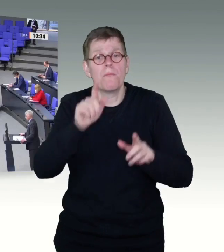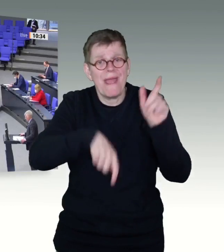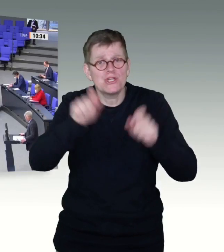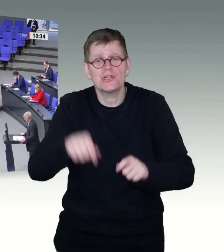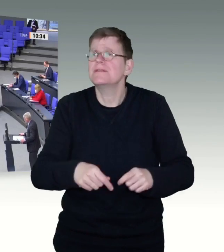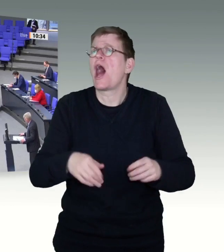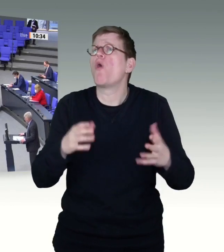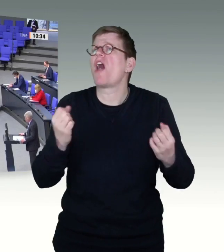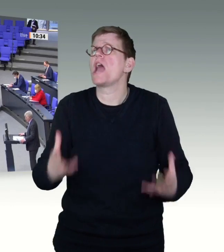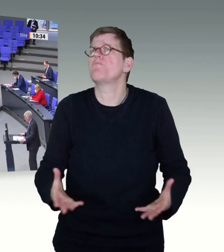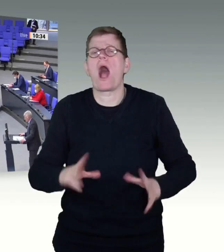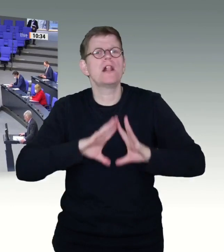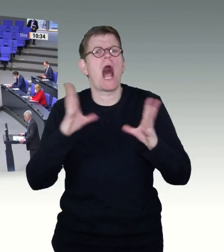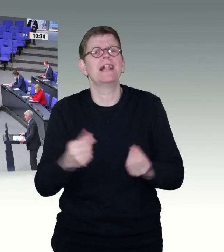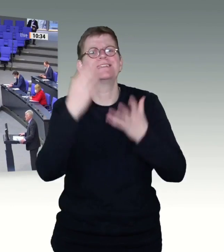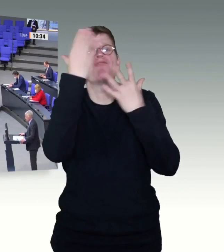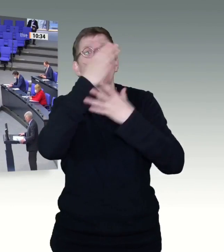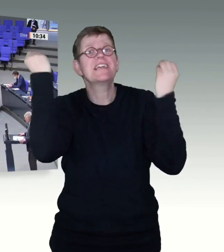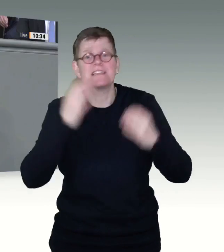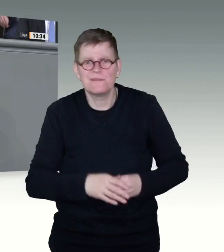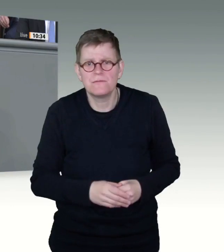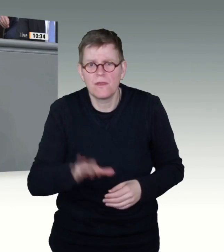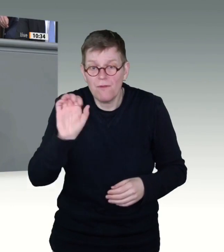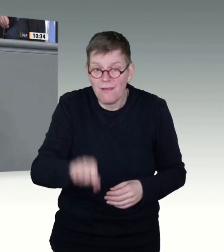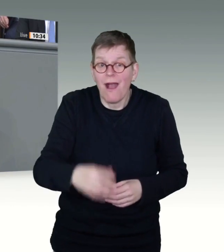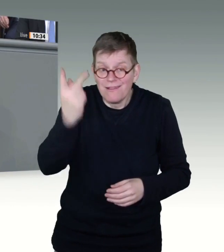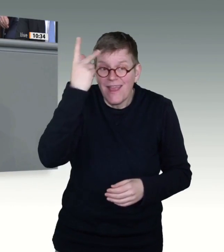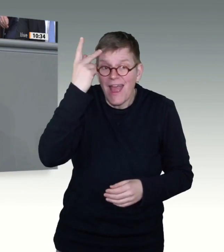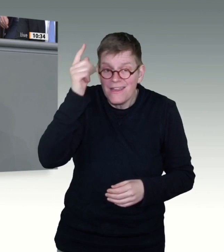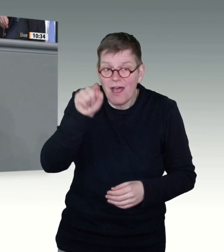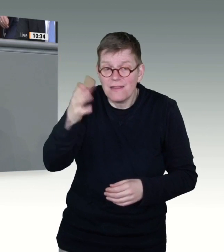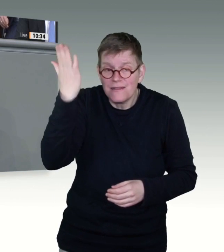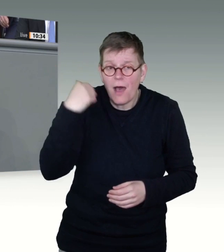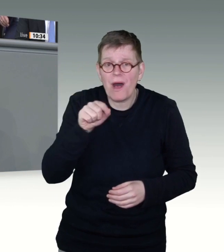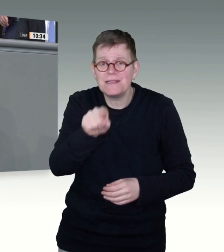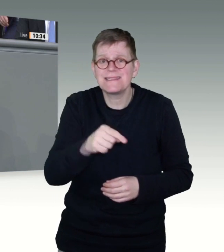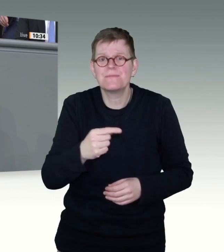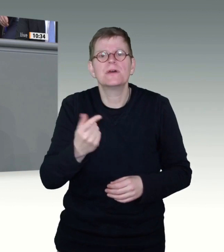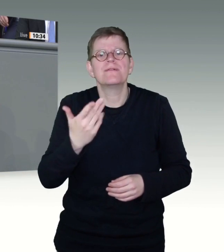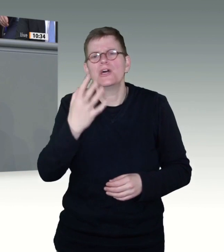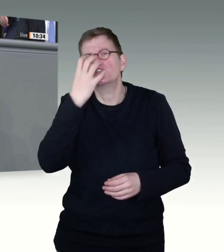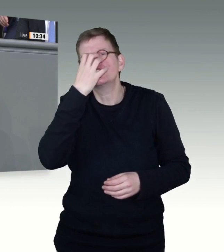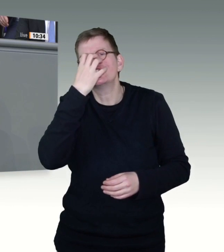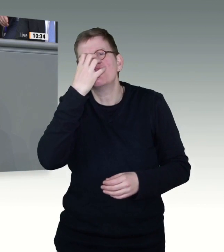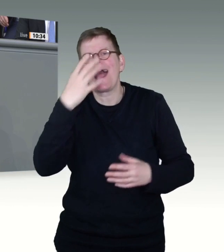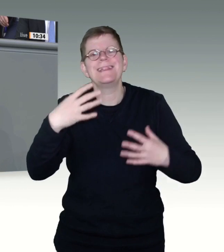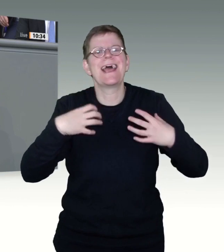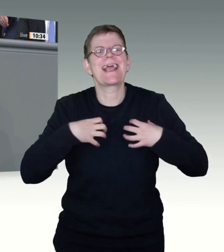Erinnern Sie sich noch an die Schweinegrippe von 2009, 2010. Von den damals gelieferten 34 Millionen wurden nur knapp 5,7 Millionen